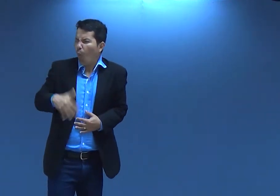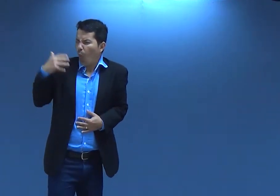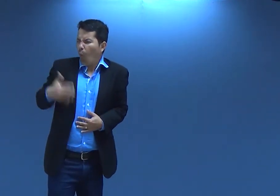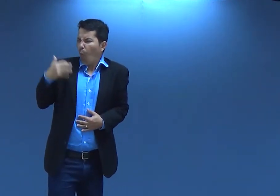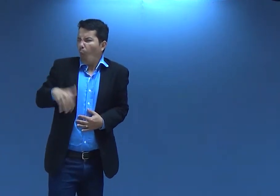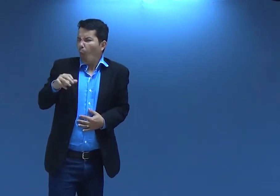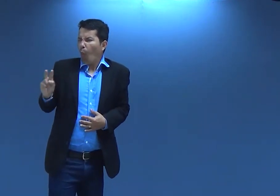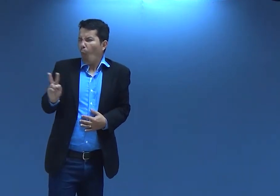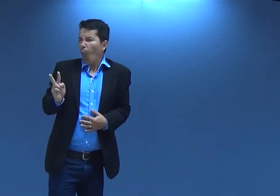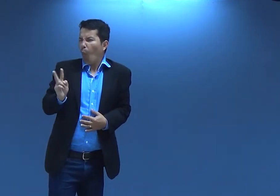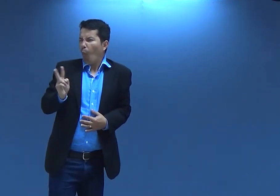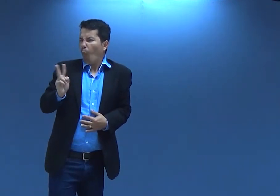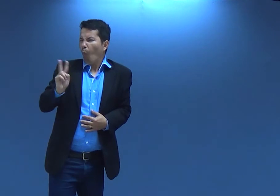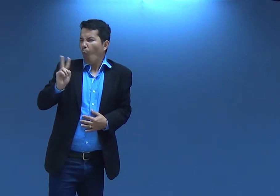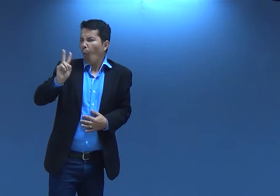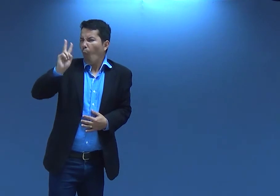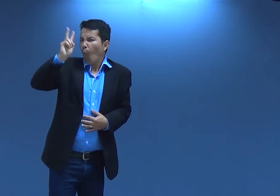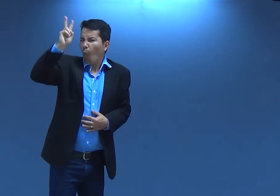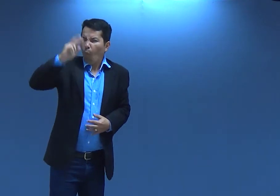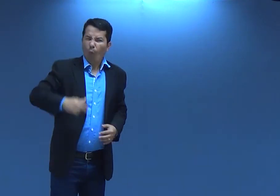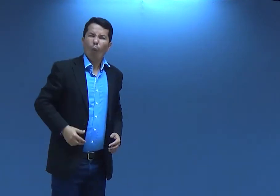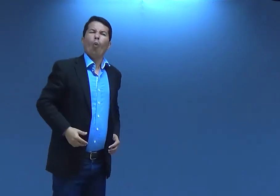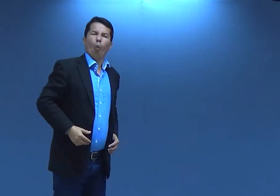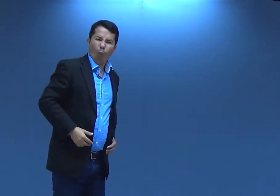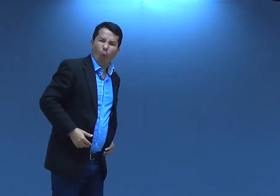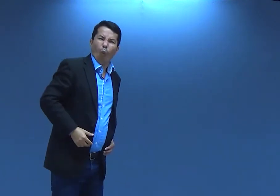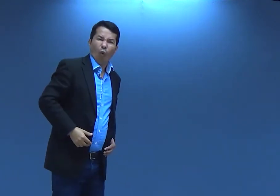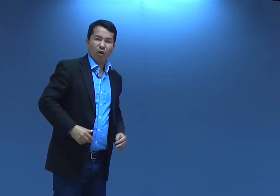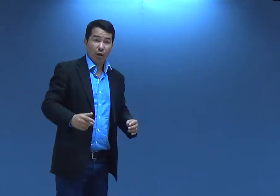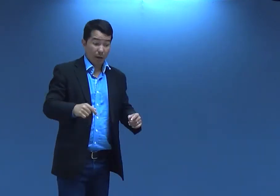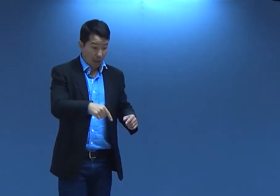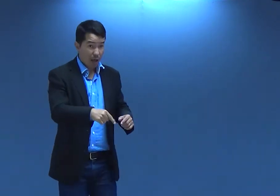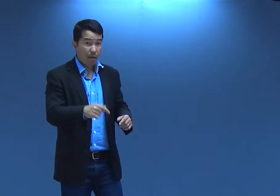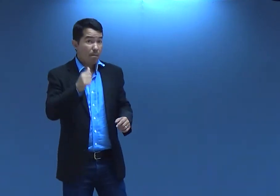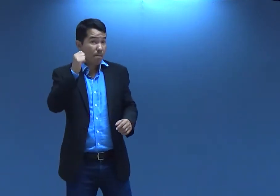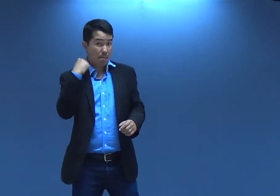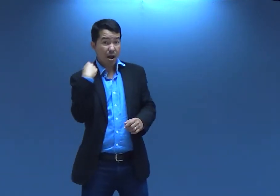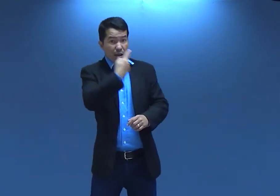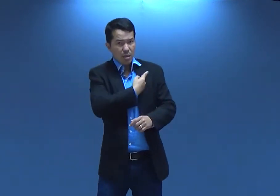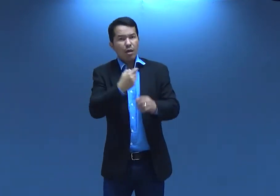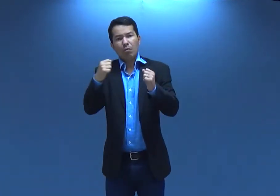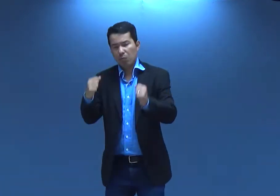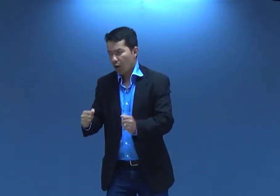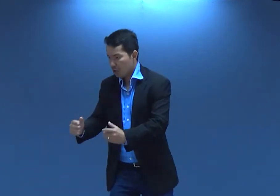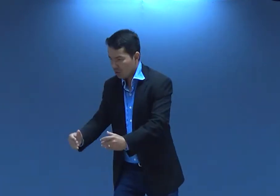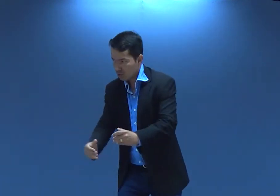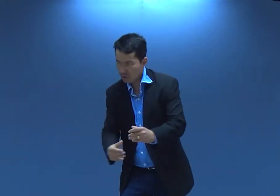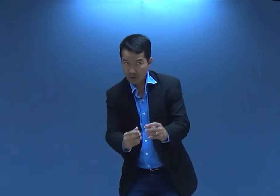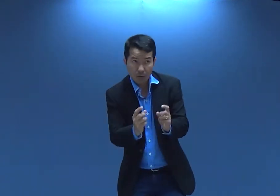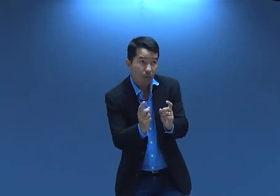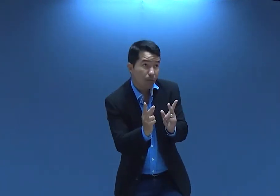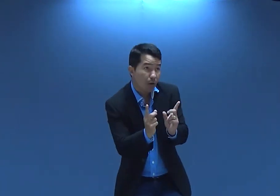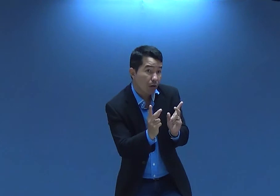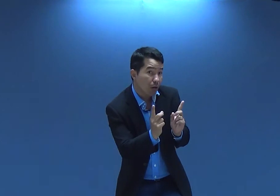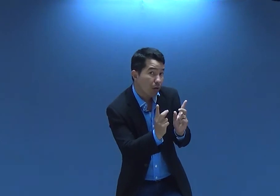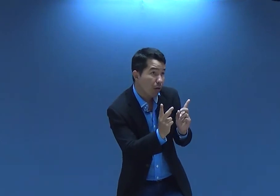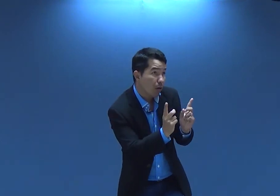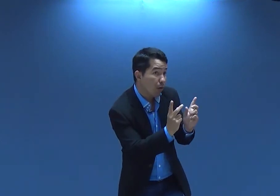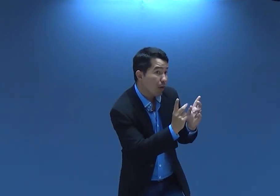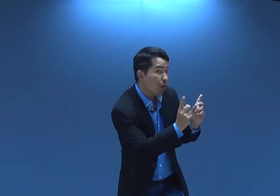que era super cara. muito valioso. E a Maria, ela poderia